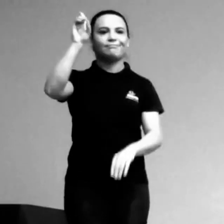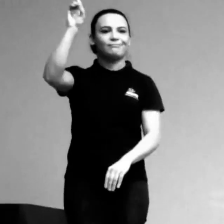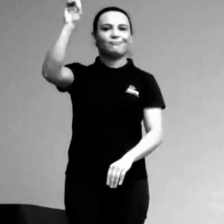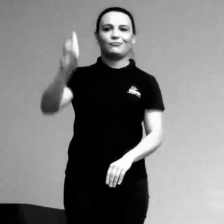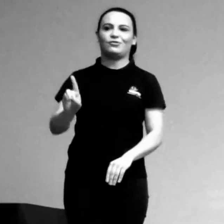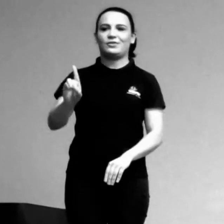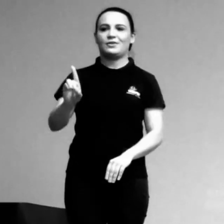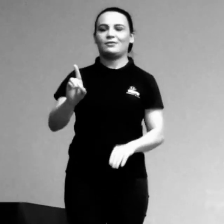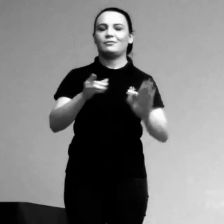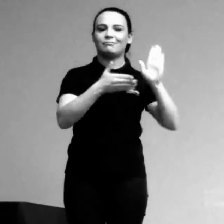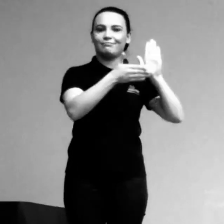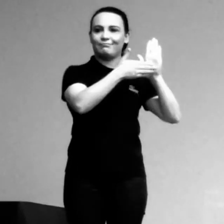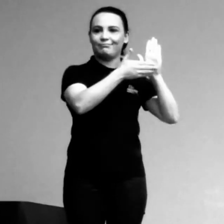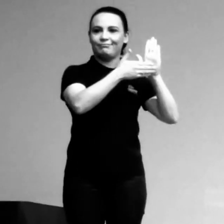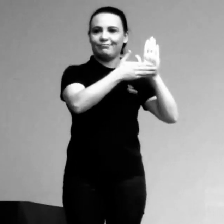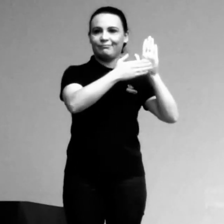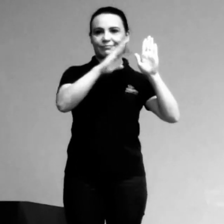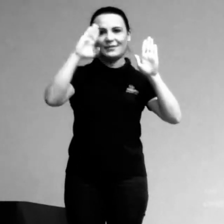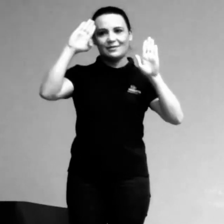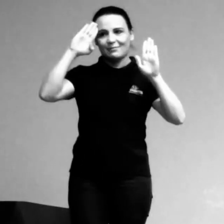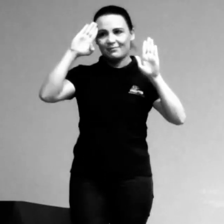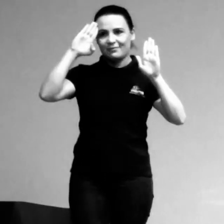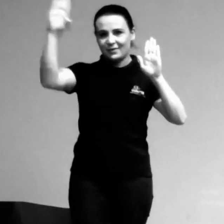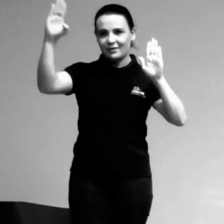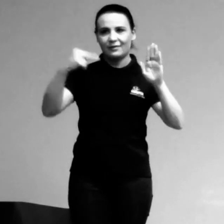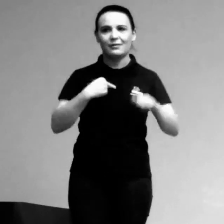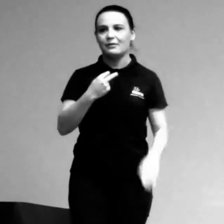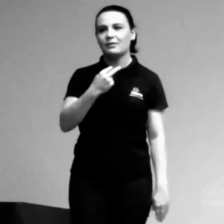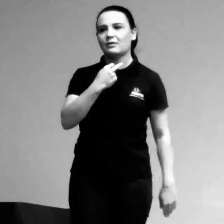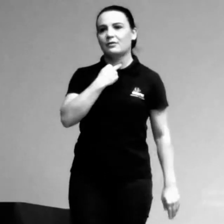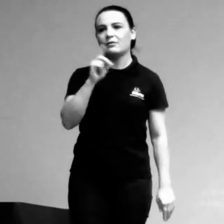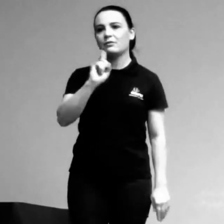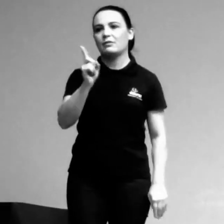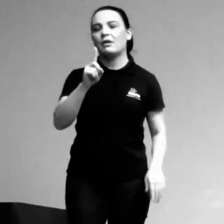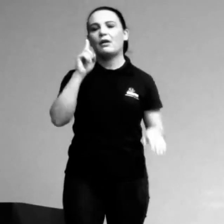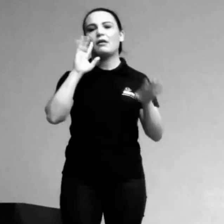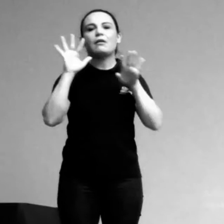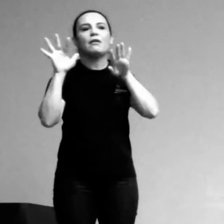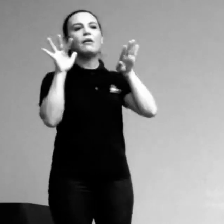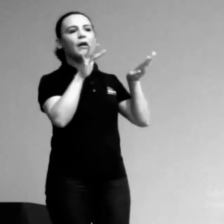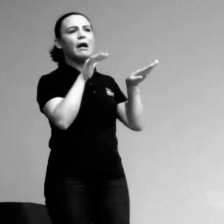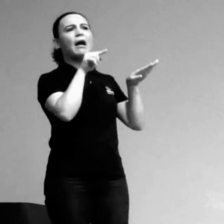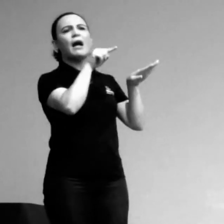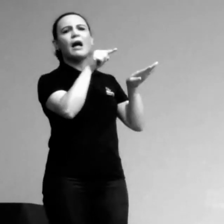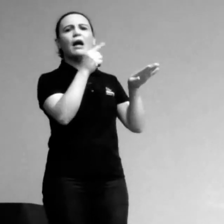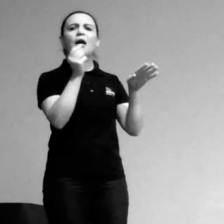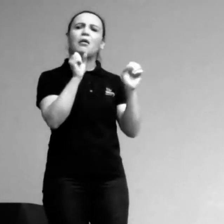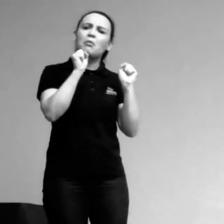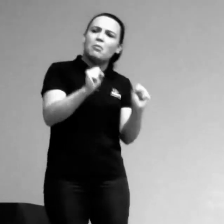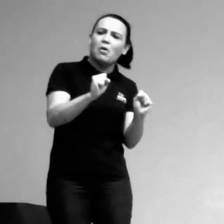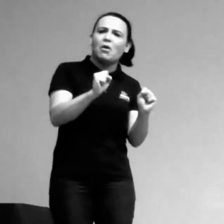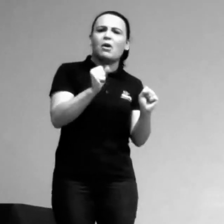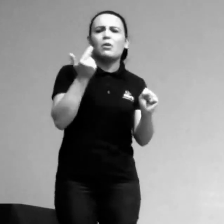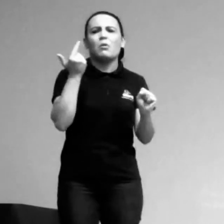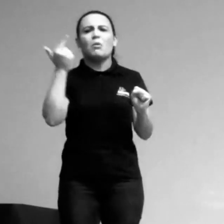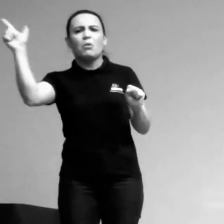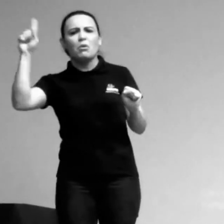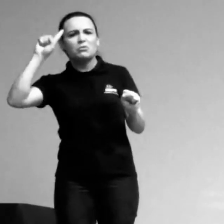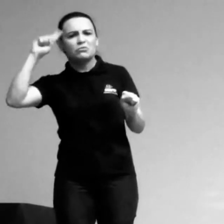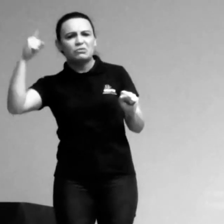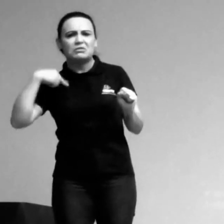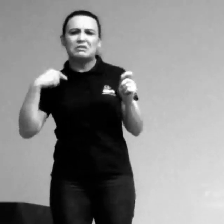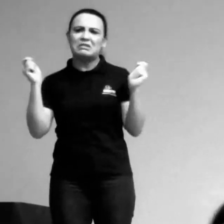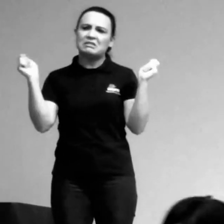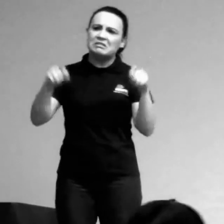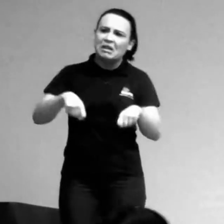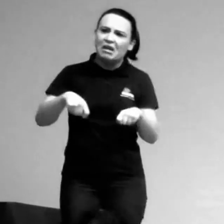devem ser preservados a priori e sem possibilidade de ter diversação, sem possibilidade de deixar para depois. o que a gente...